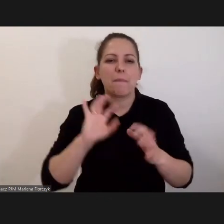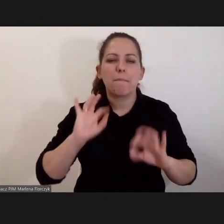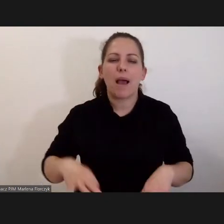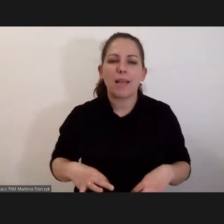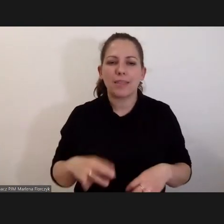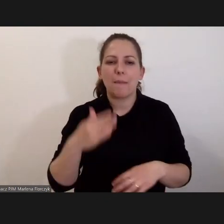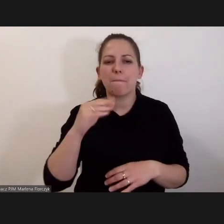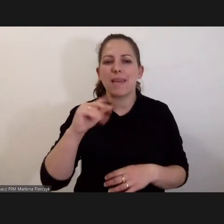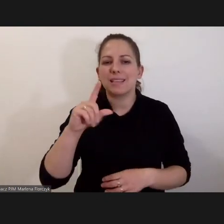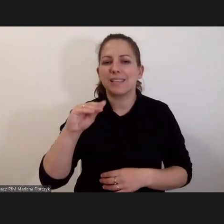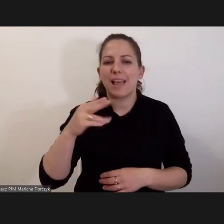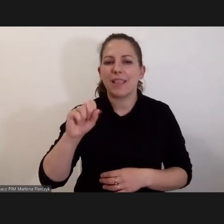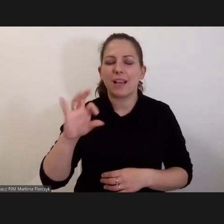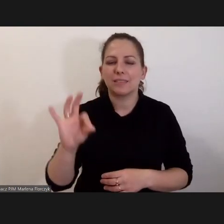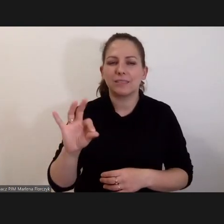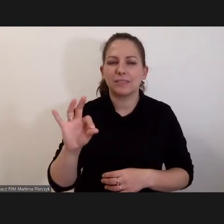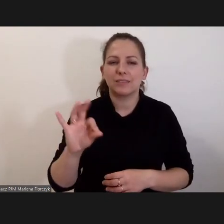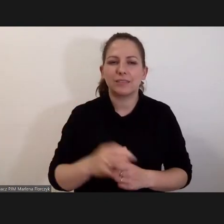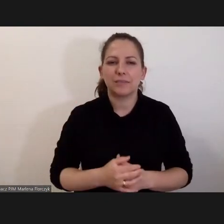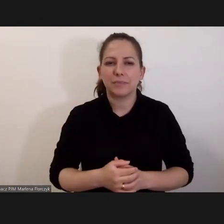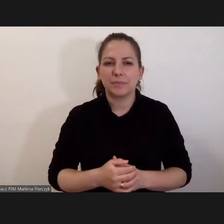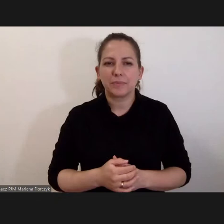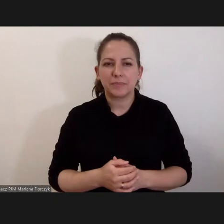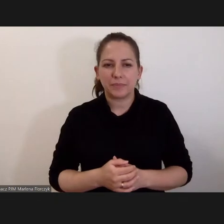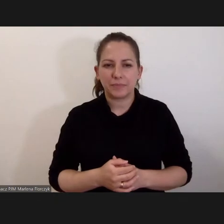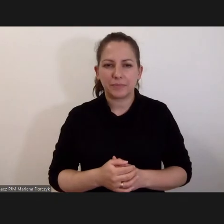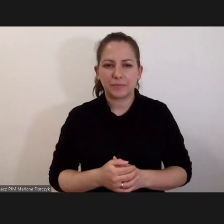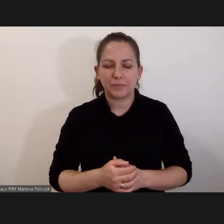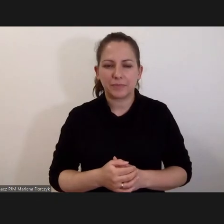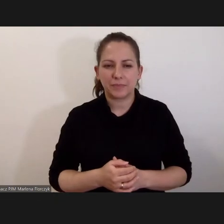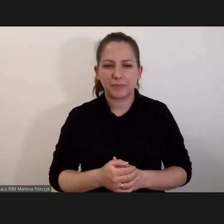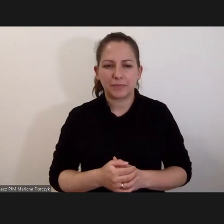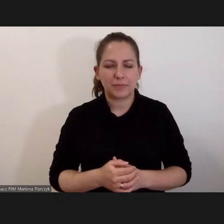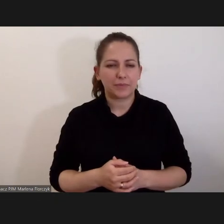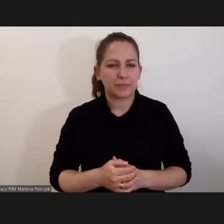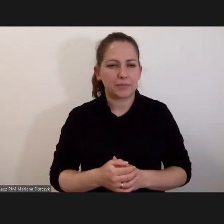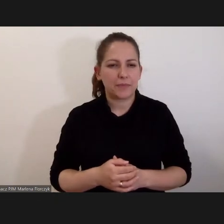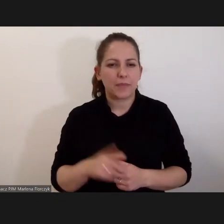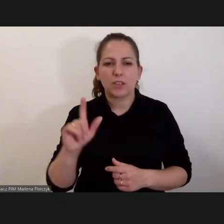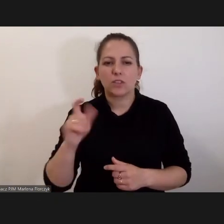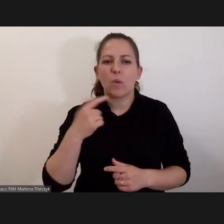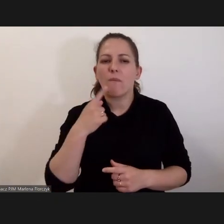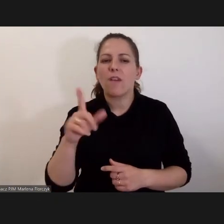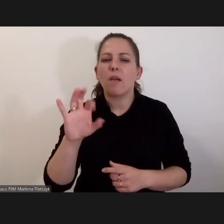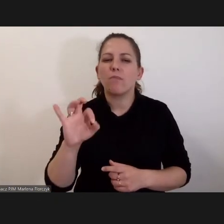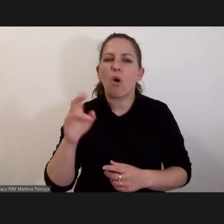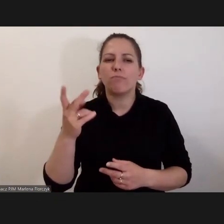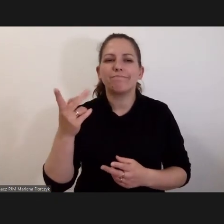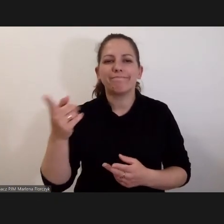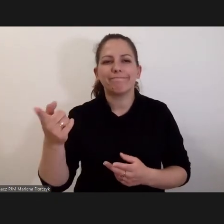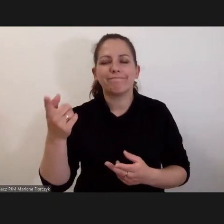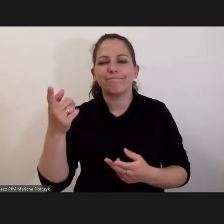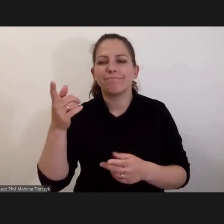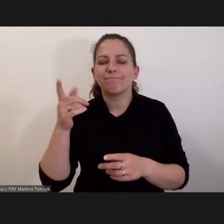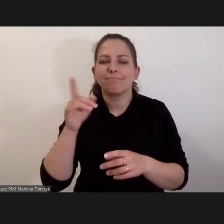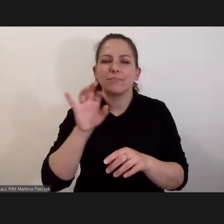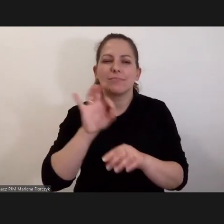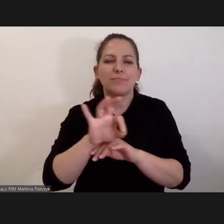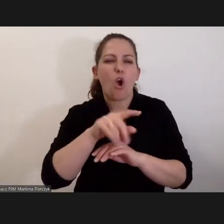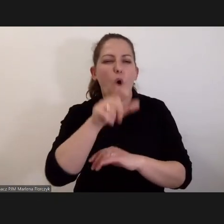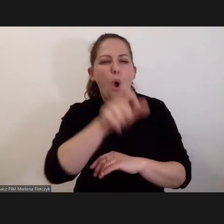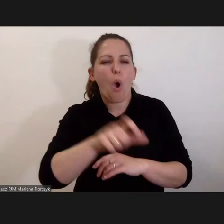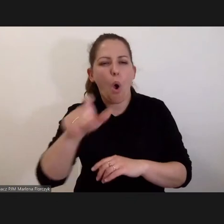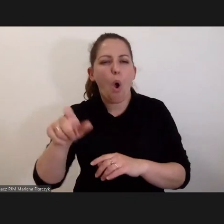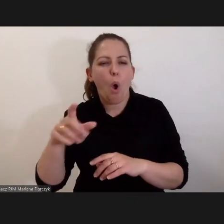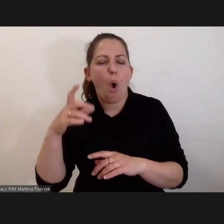mecenas Radziowskiej, a w szczególności do tego, co pani powiedziała o ofiarach. To jest niesłychanie ważna sprawa.